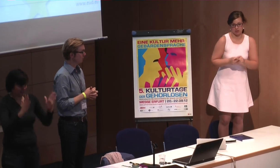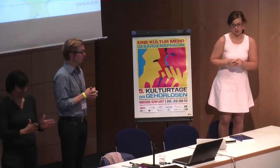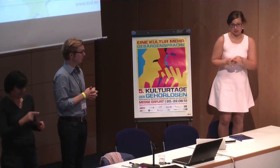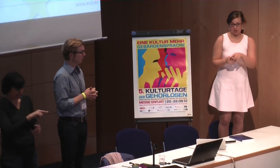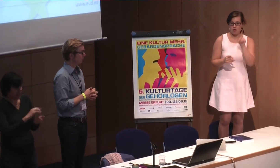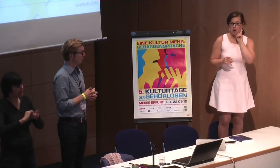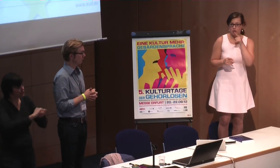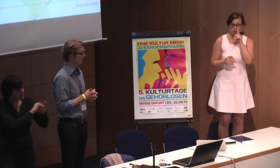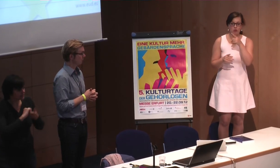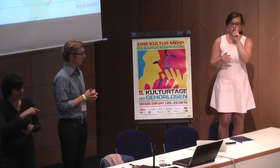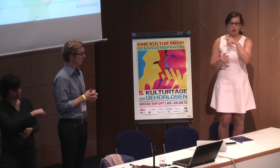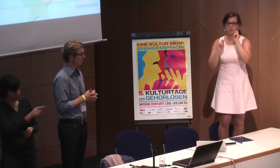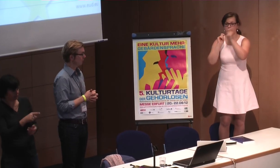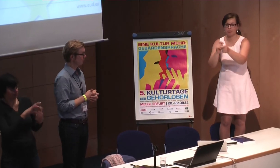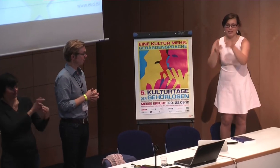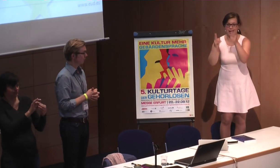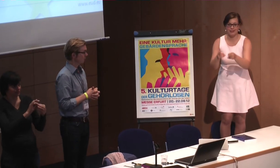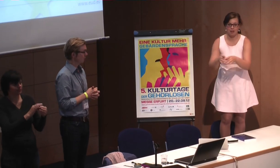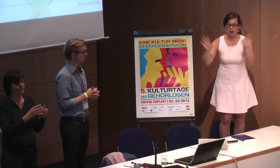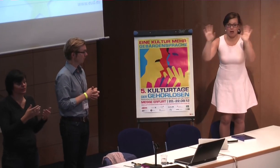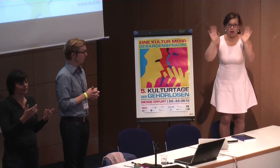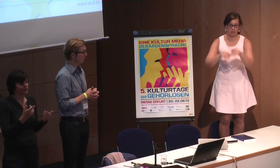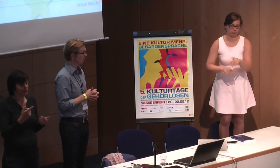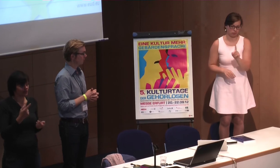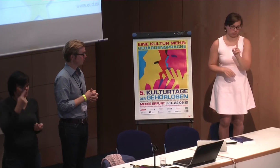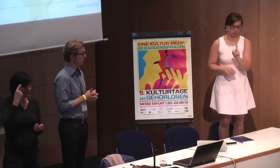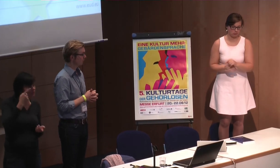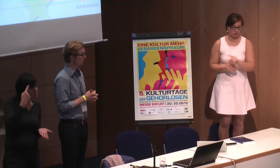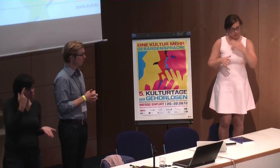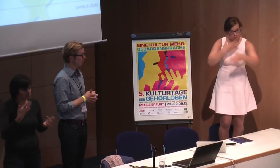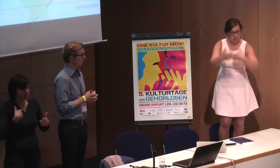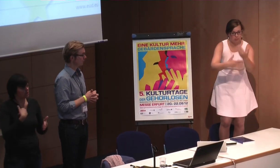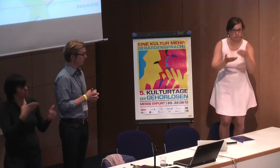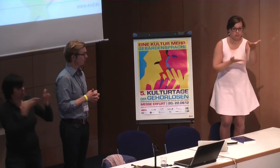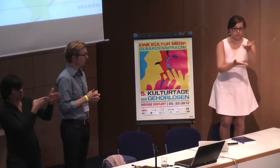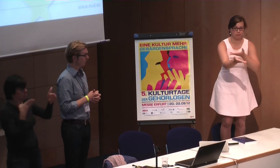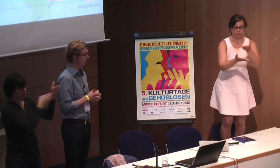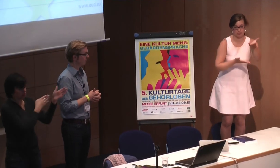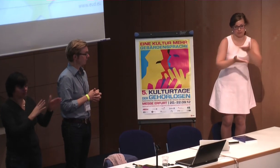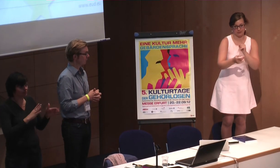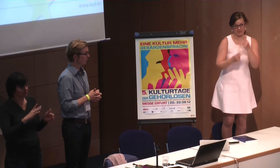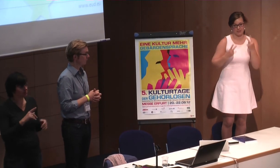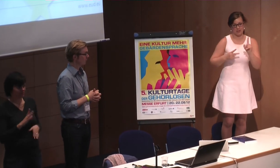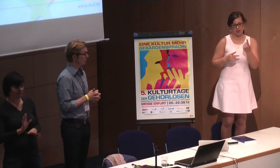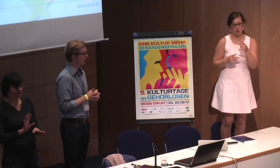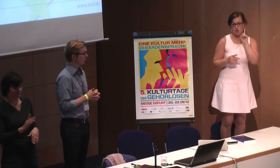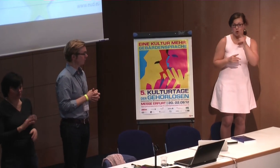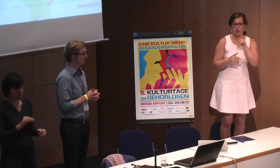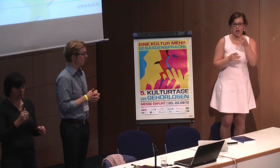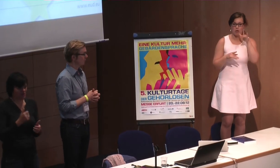auch in der Ausbildung gucken, dass das Thema vorkommt und es geht nicht nur darum, immer sein Recht einzuklagen, sondern sich auch auszutauschen und